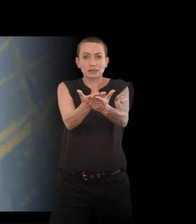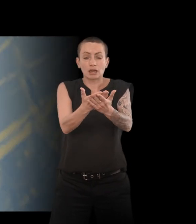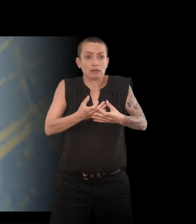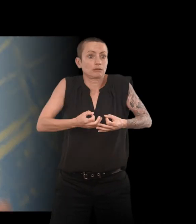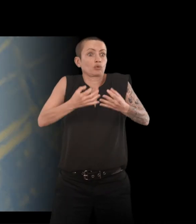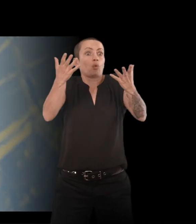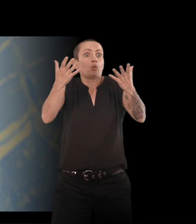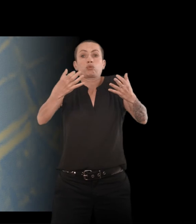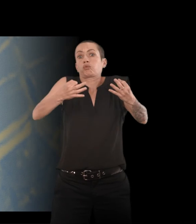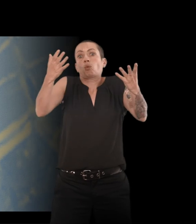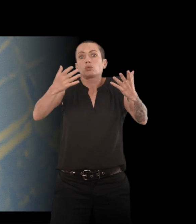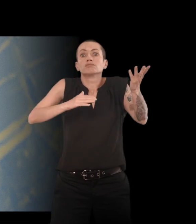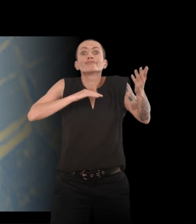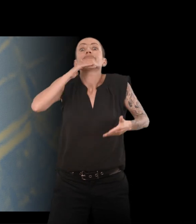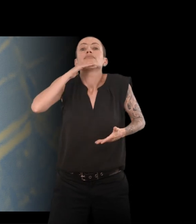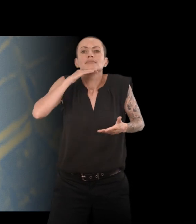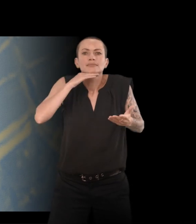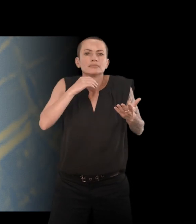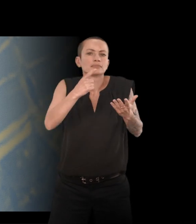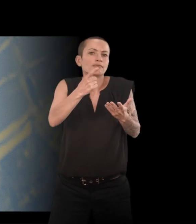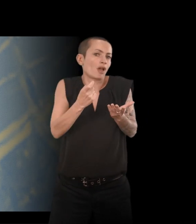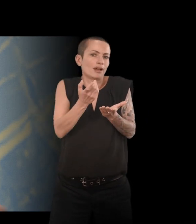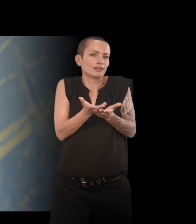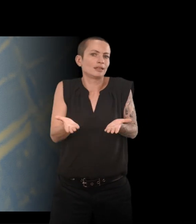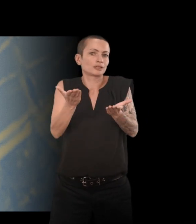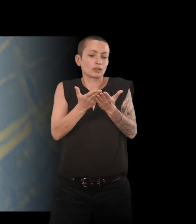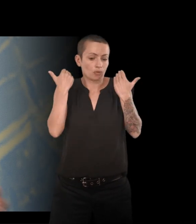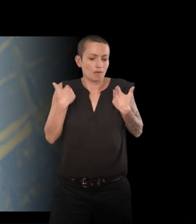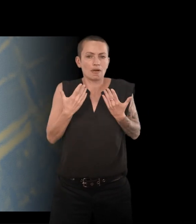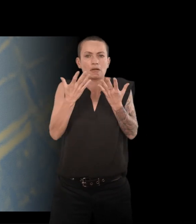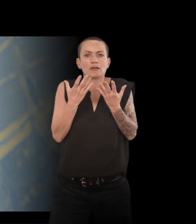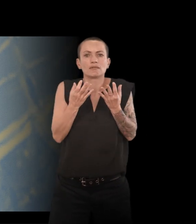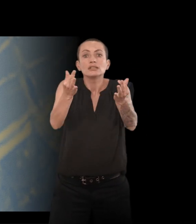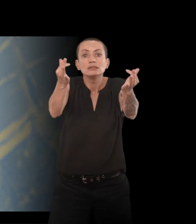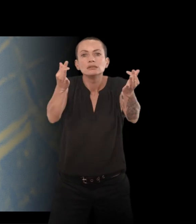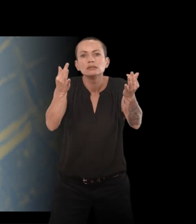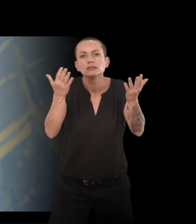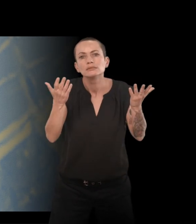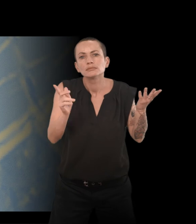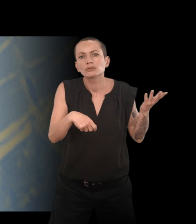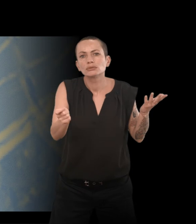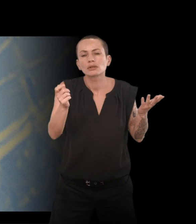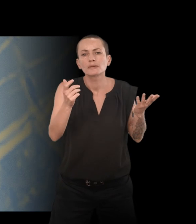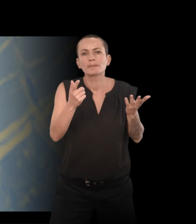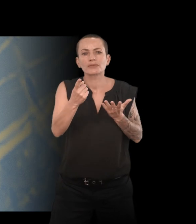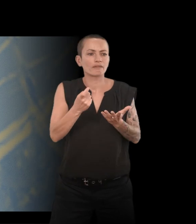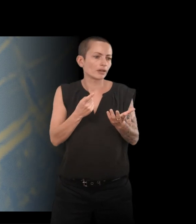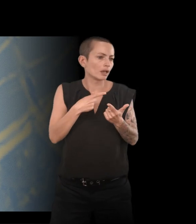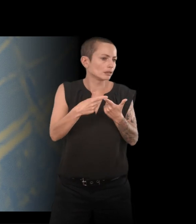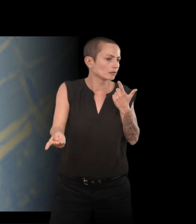exacerbé par la situation de vulnérabilité quand même qui est la nôtre. Par le fait qu'on puisse avoir